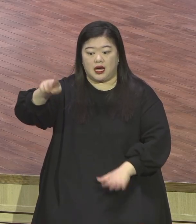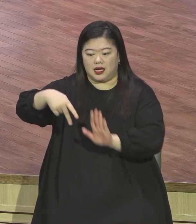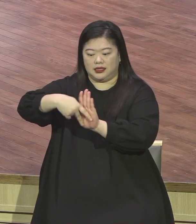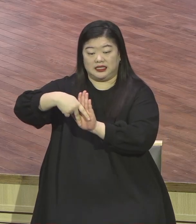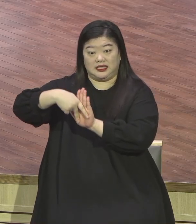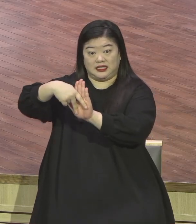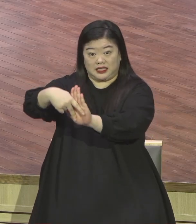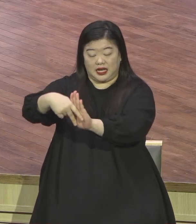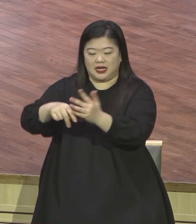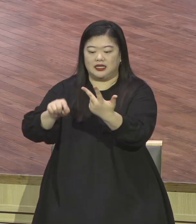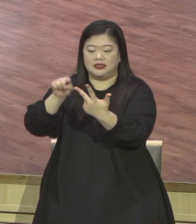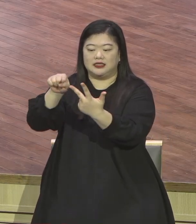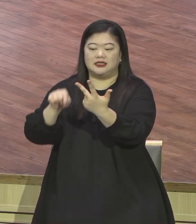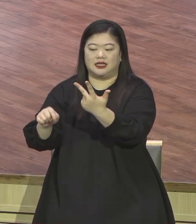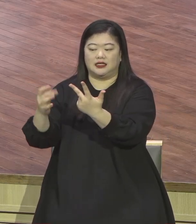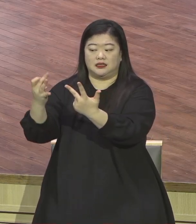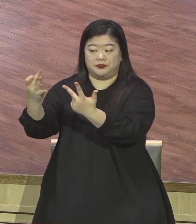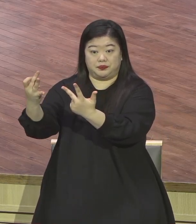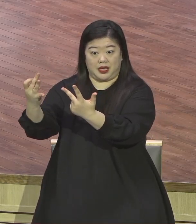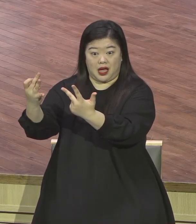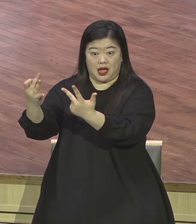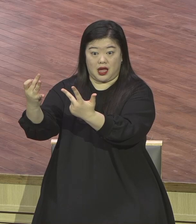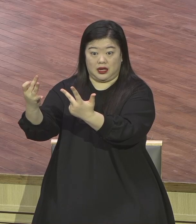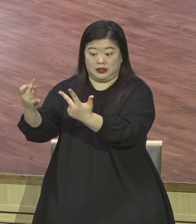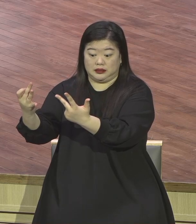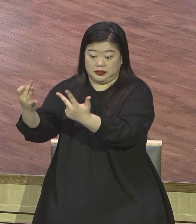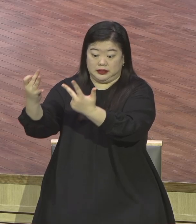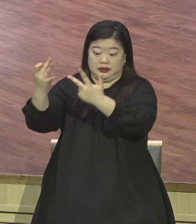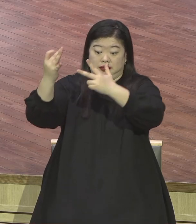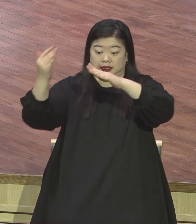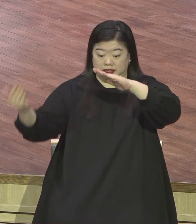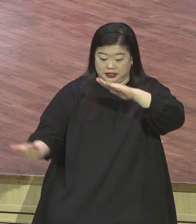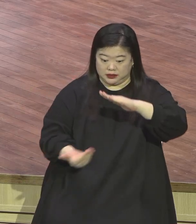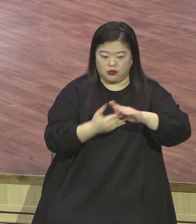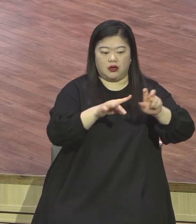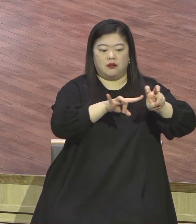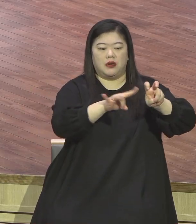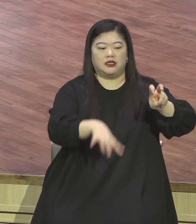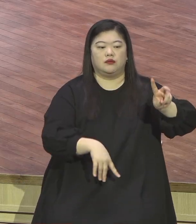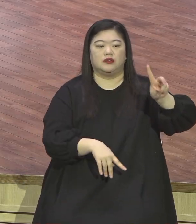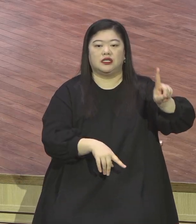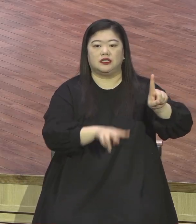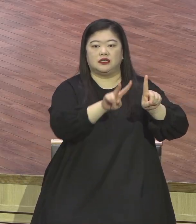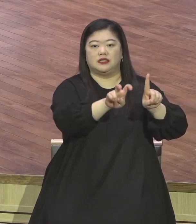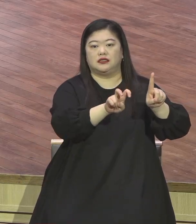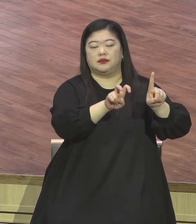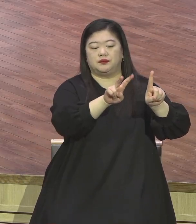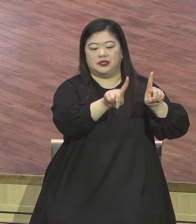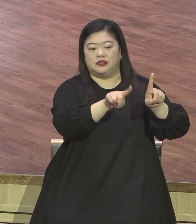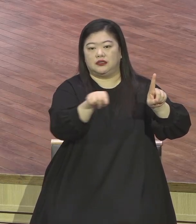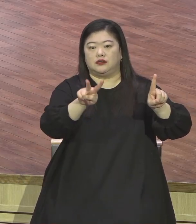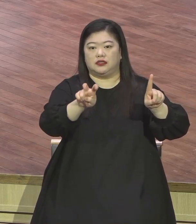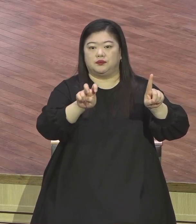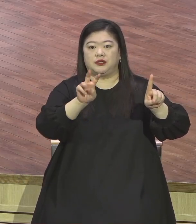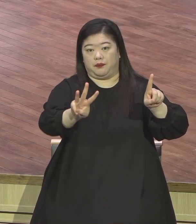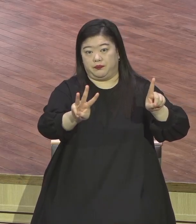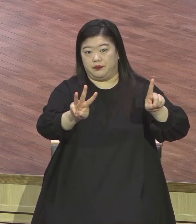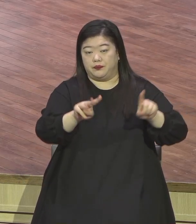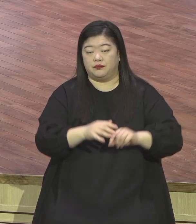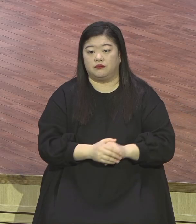오신 것이 언약 성치라는 사실을 강하게 강조하고 있어요 언약 성치다 우연히 된 것이 아니고